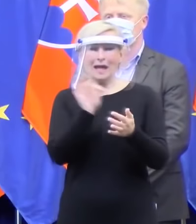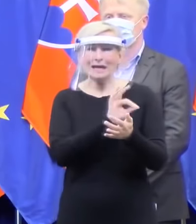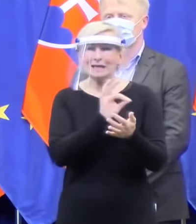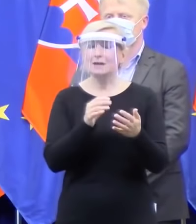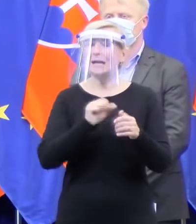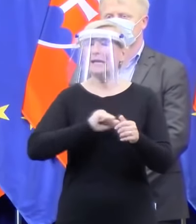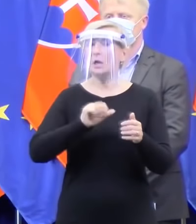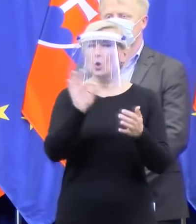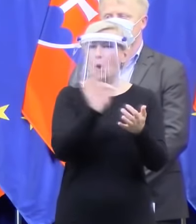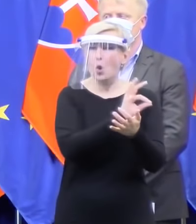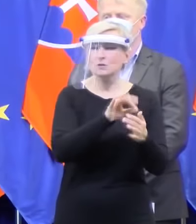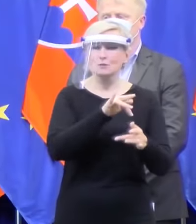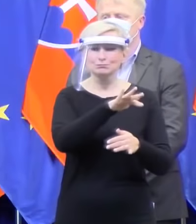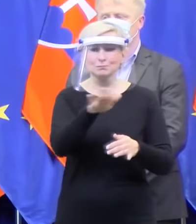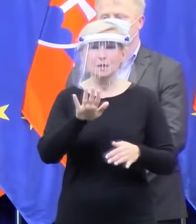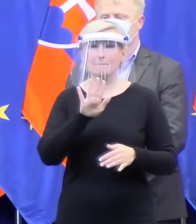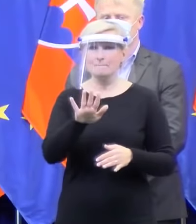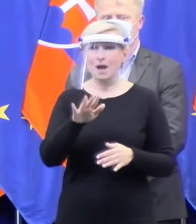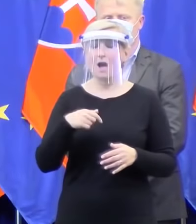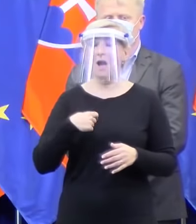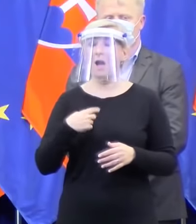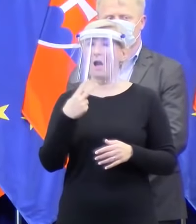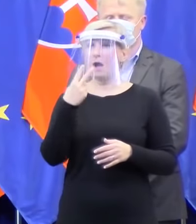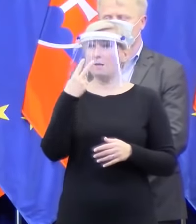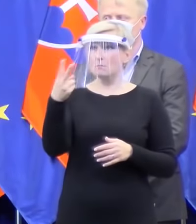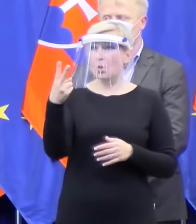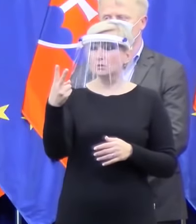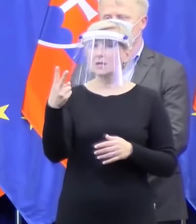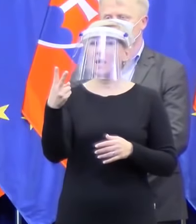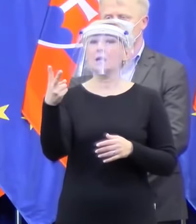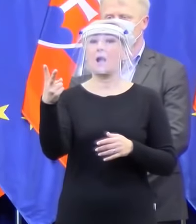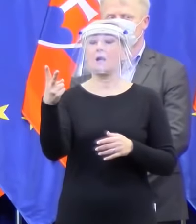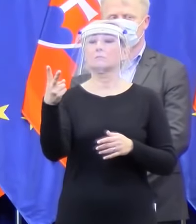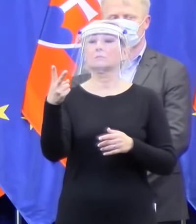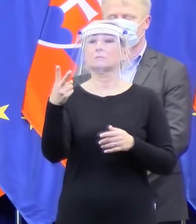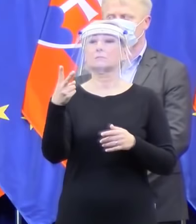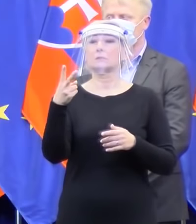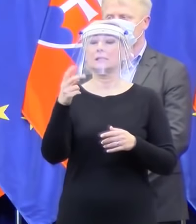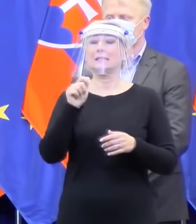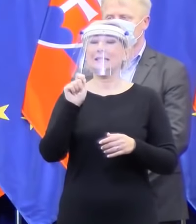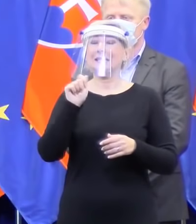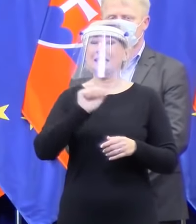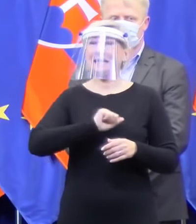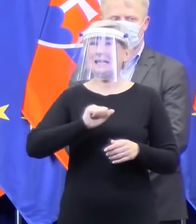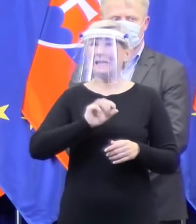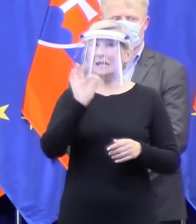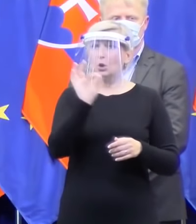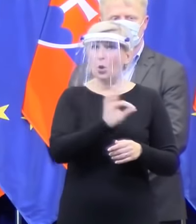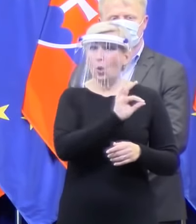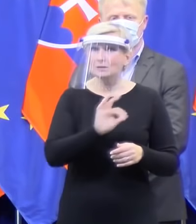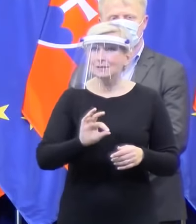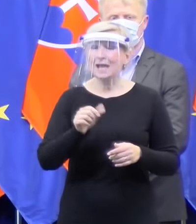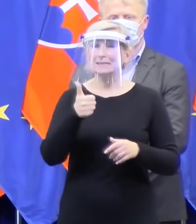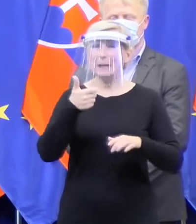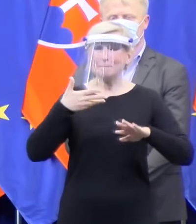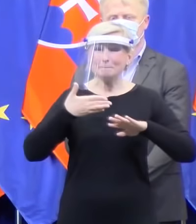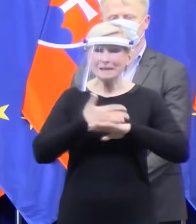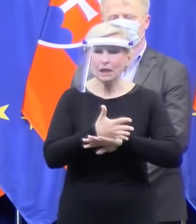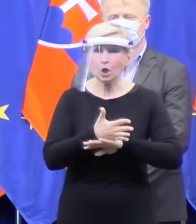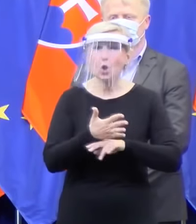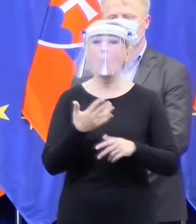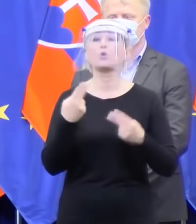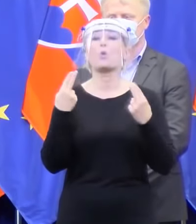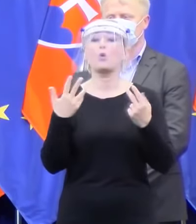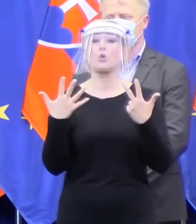rýchlo testy. Pozerám, že koľko? Že milión. Pozerám za koľko? Že 8,90. Čiže zase kyčúra za 30. Tuto